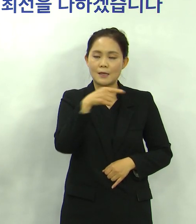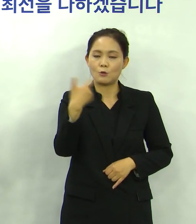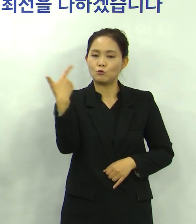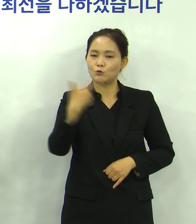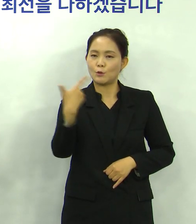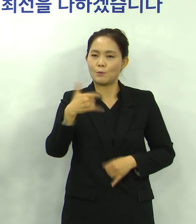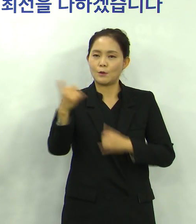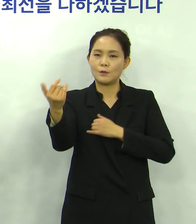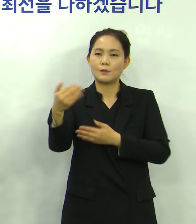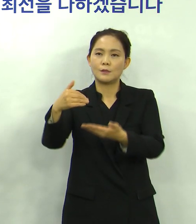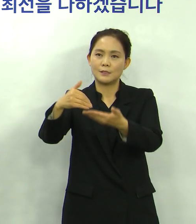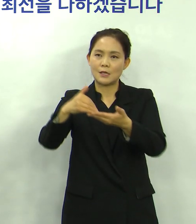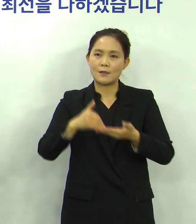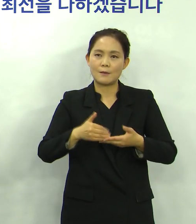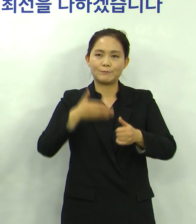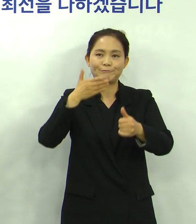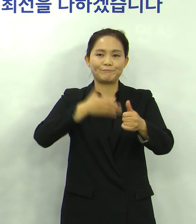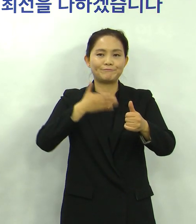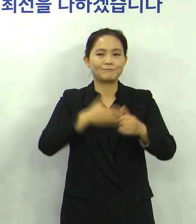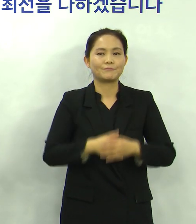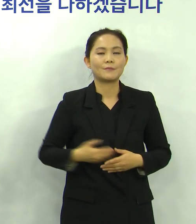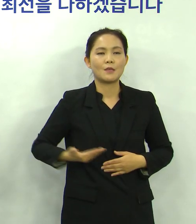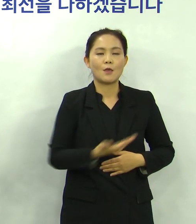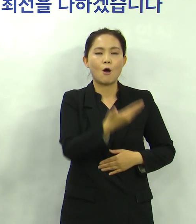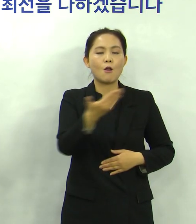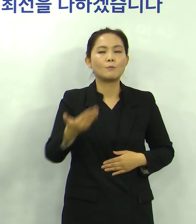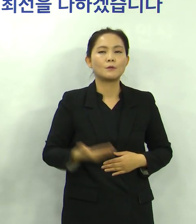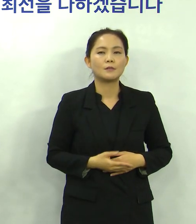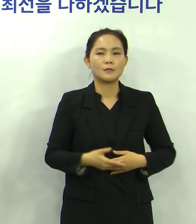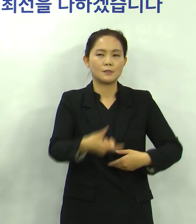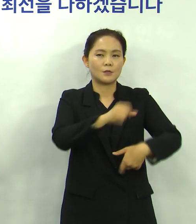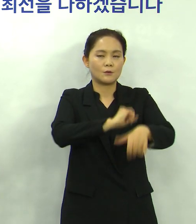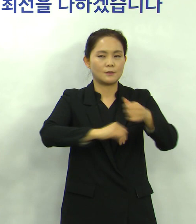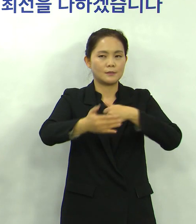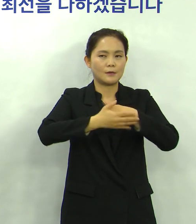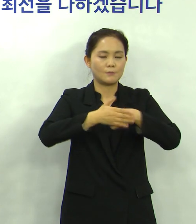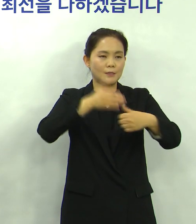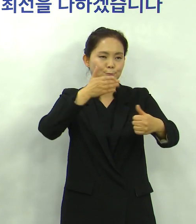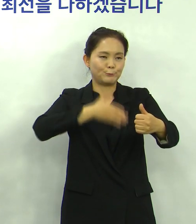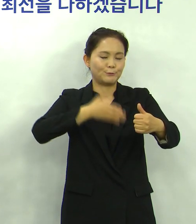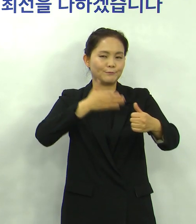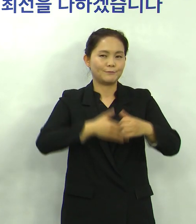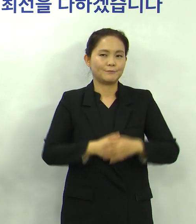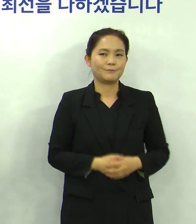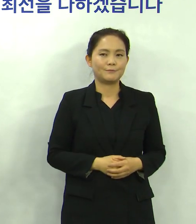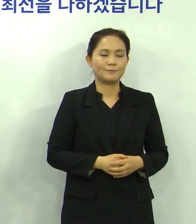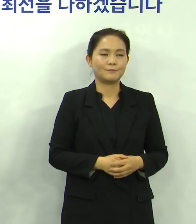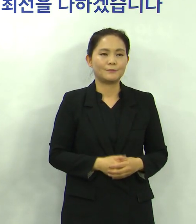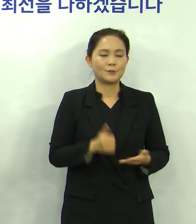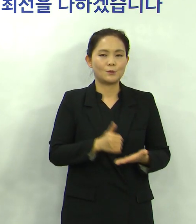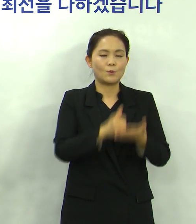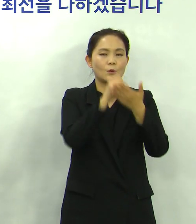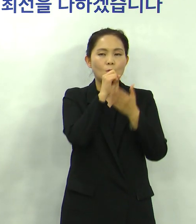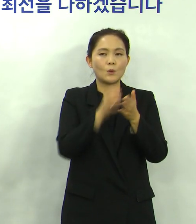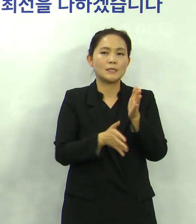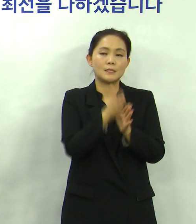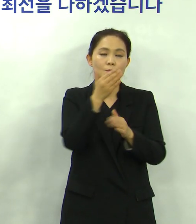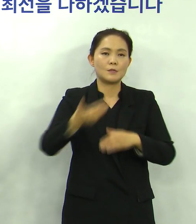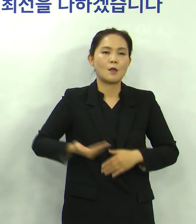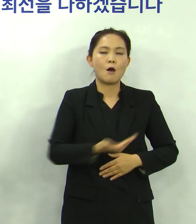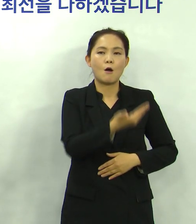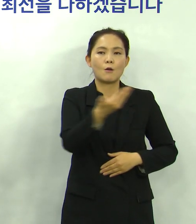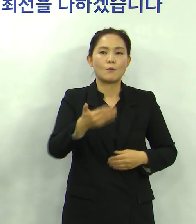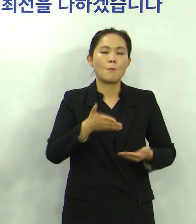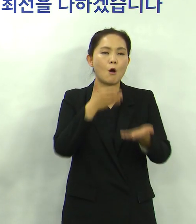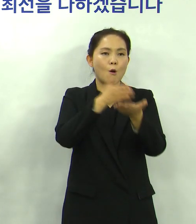제안해 주시기 바랍니다 시민 여러분들의 적극적인 참여를 당부드립니다 존경하는 영인 시민 여러분